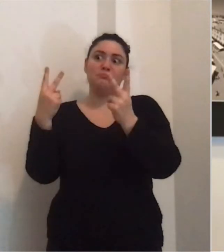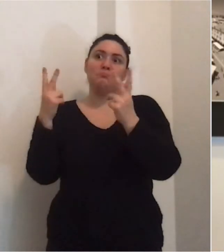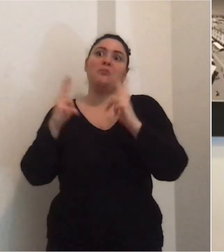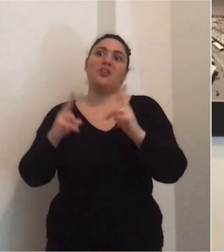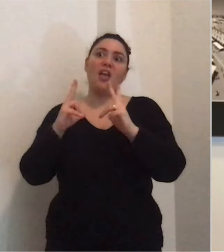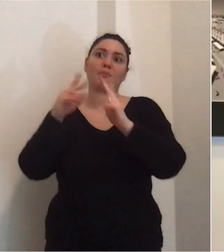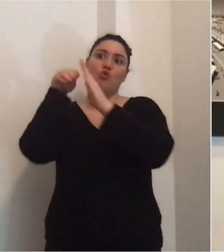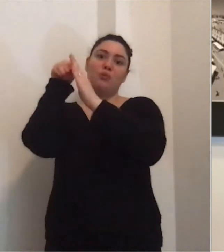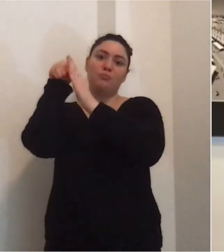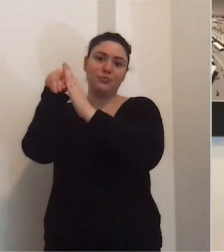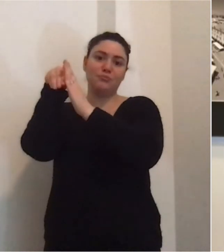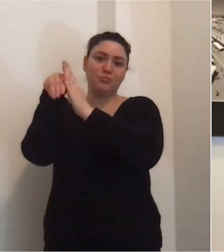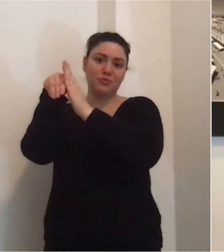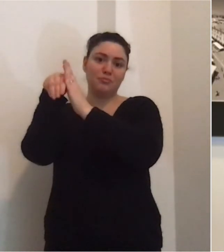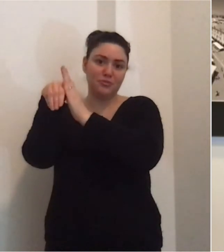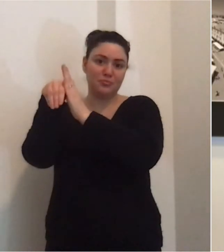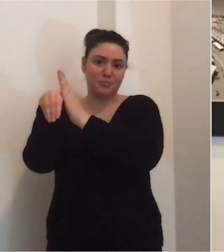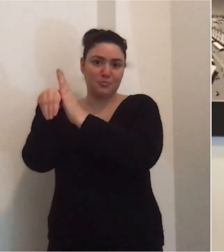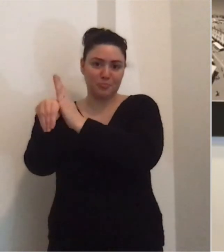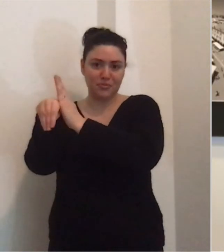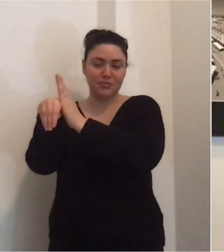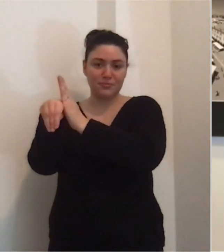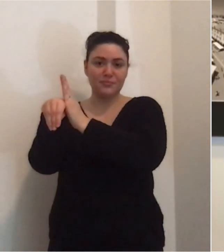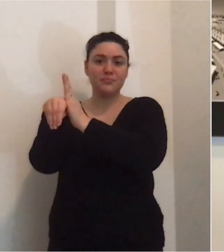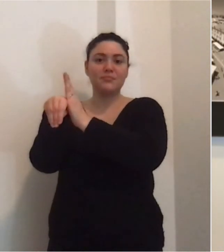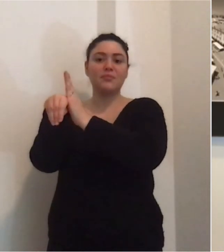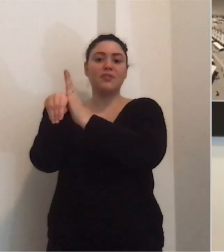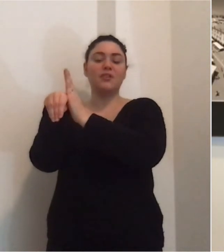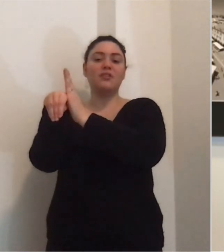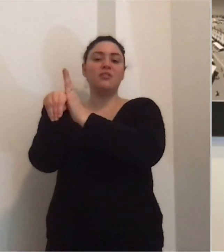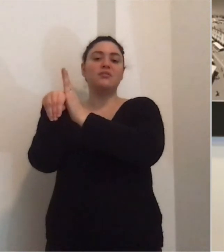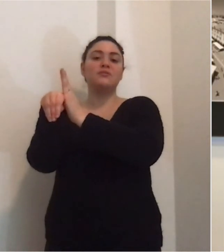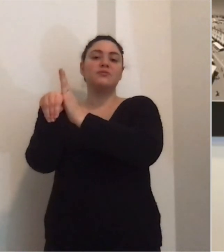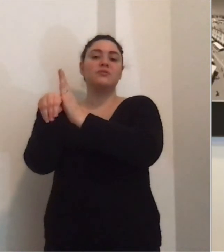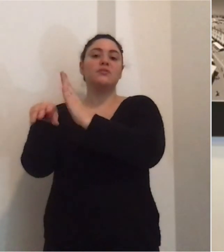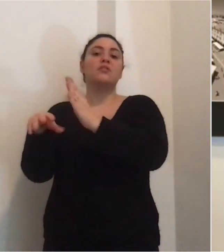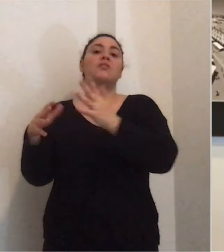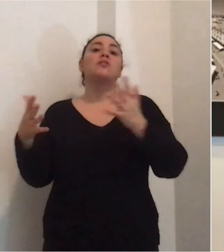ancora più positivo positivo ovviamente in termini relativi alla curva